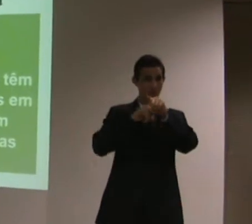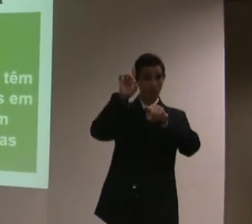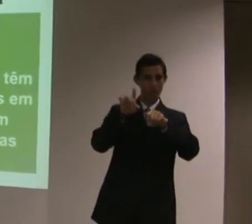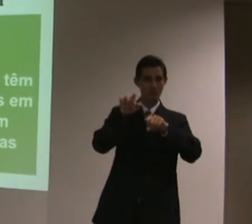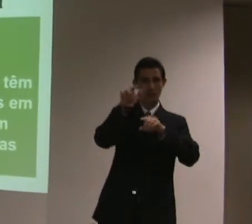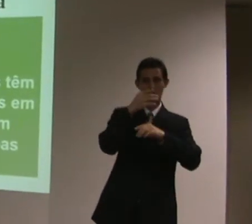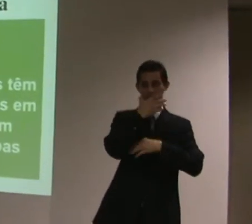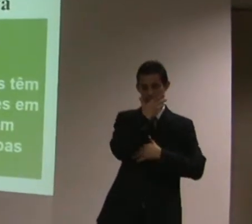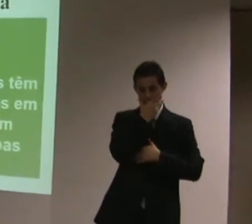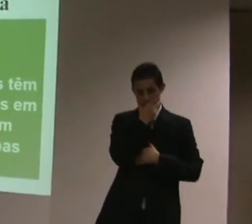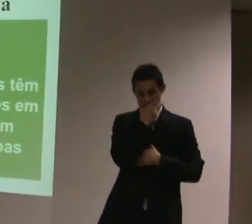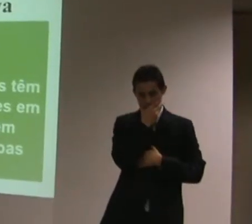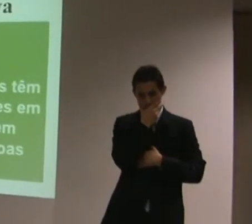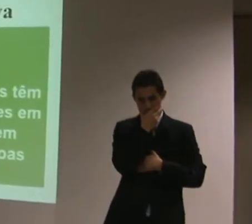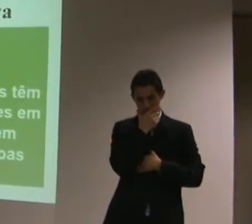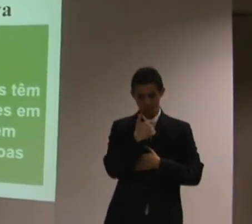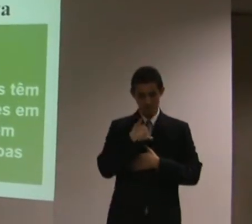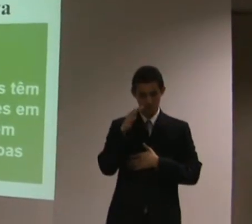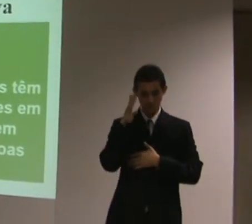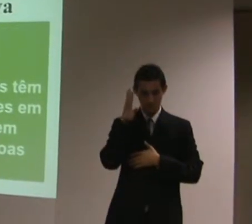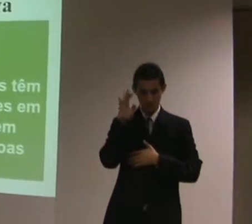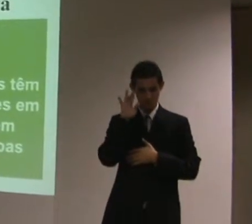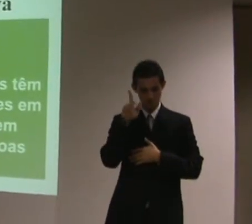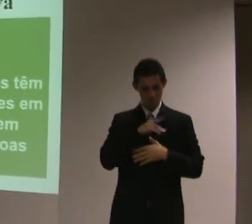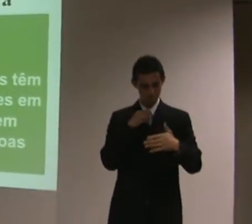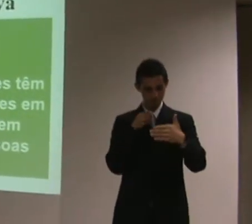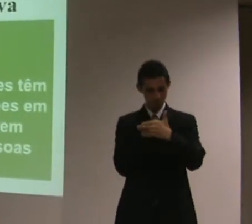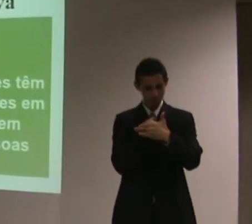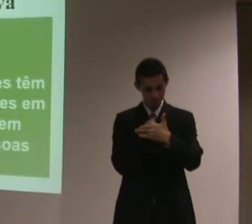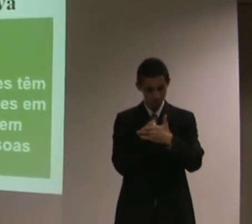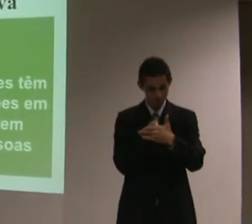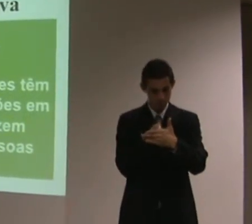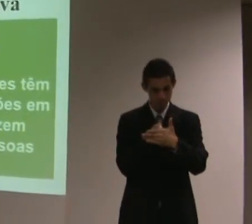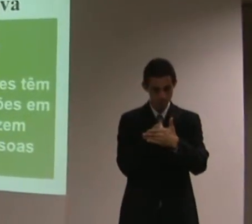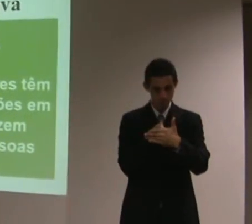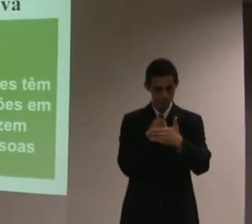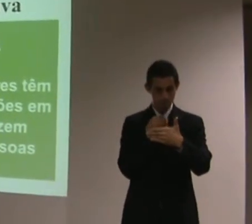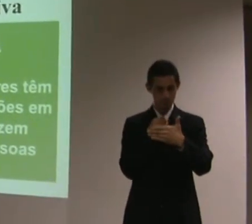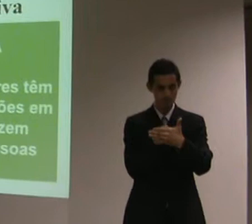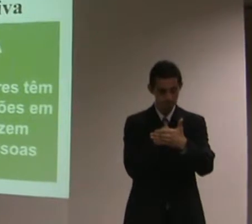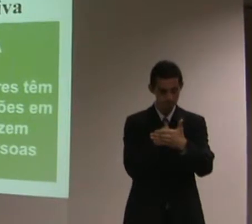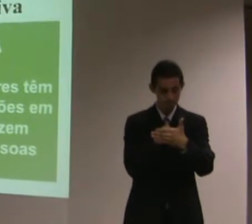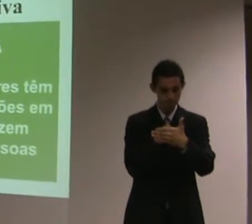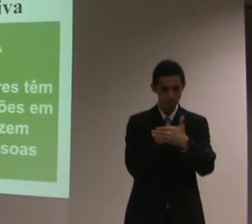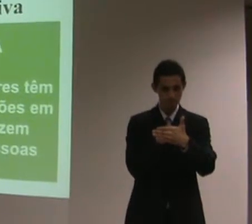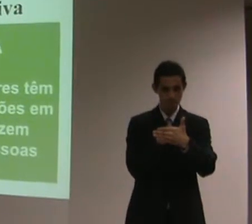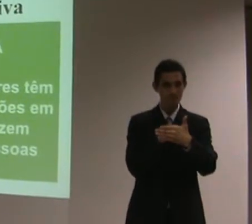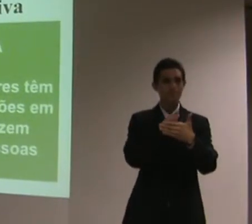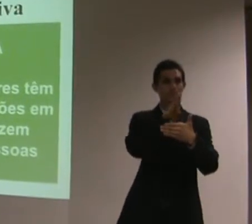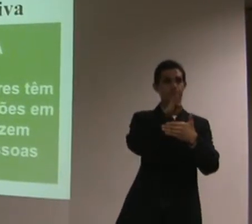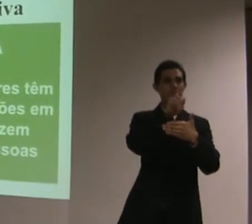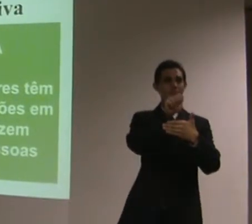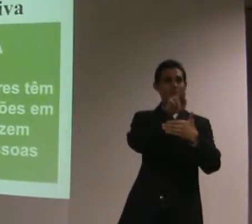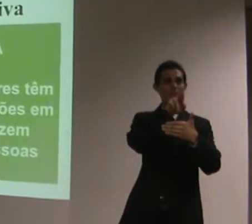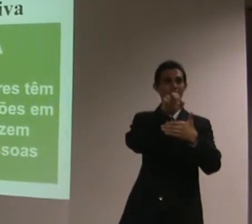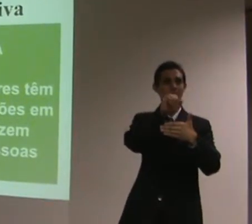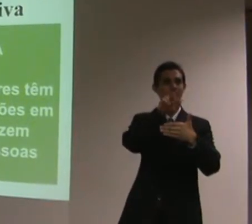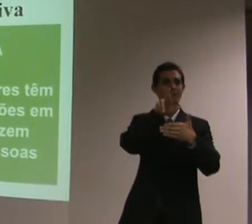encontra, então, aquela tal da barreira, né? Naquele contexto. Se os colegas sem